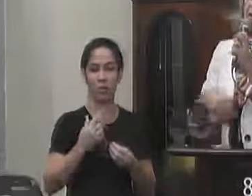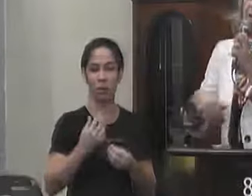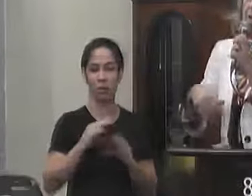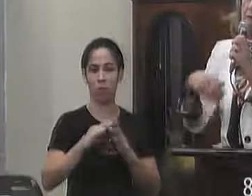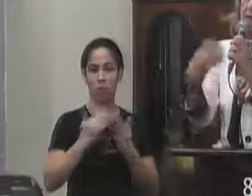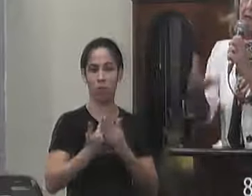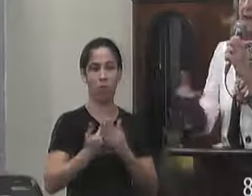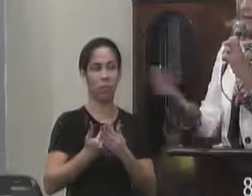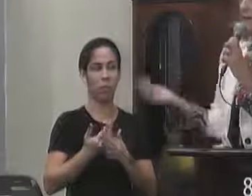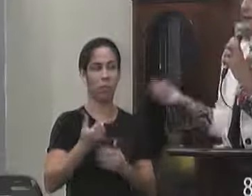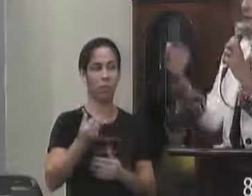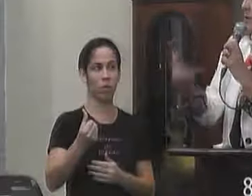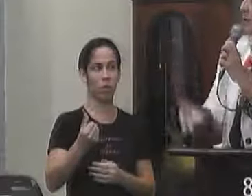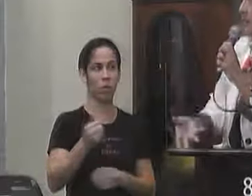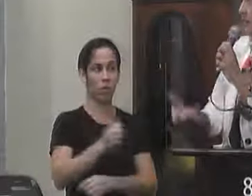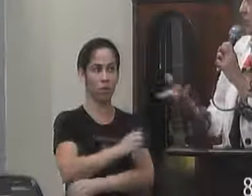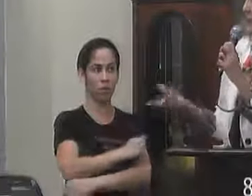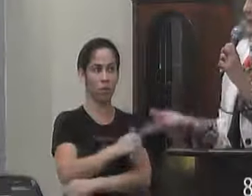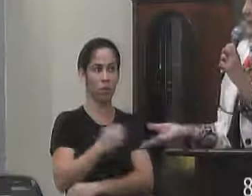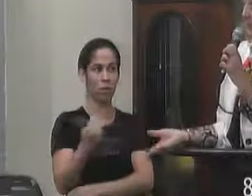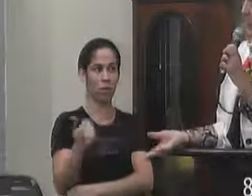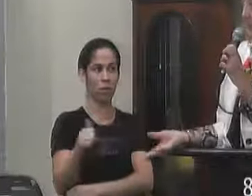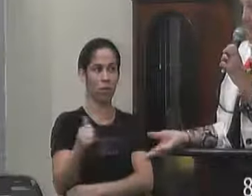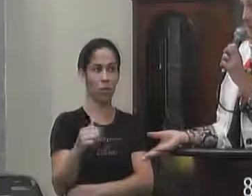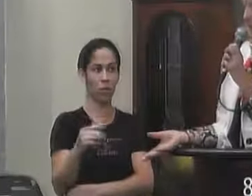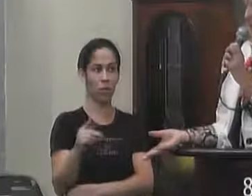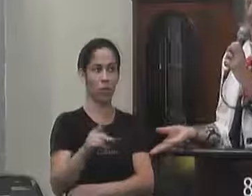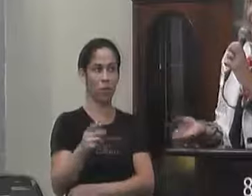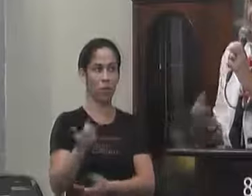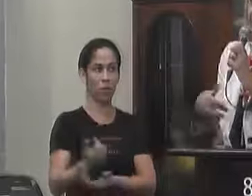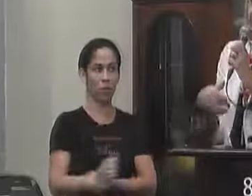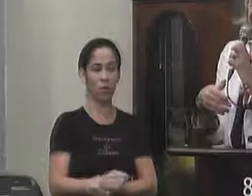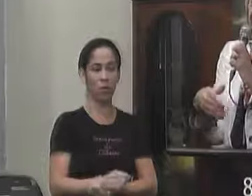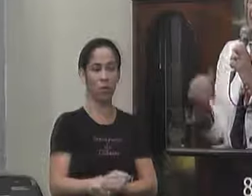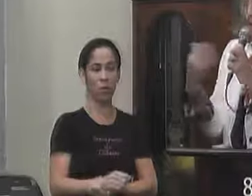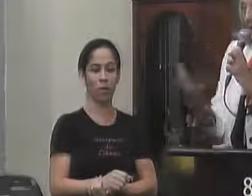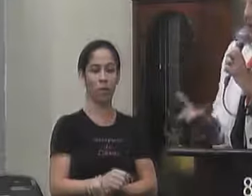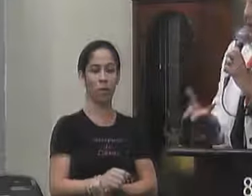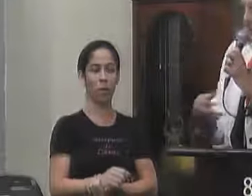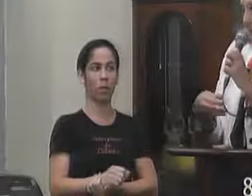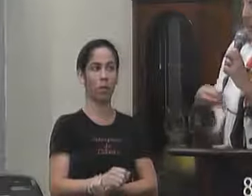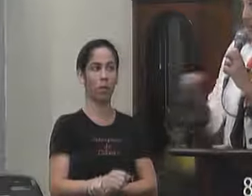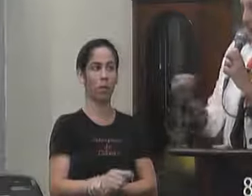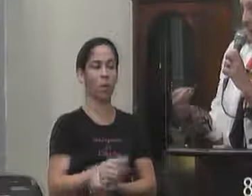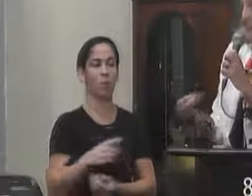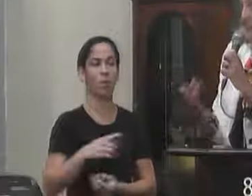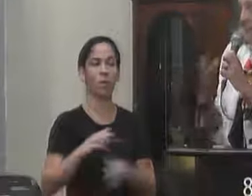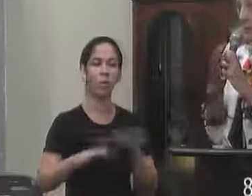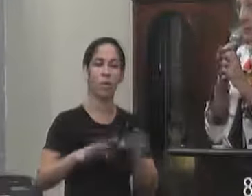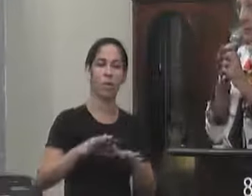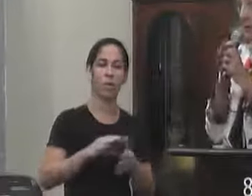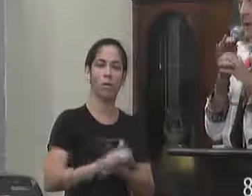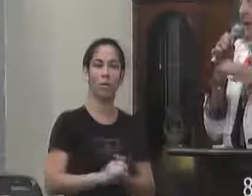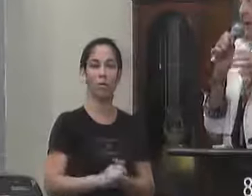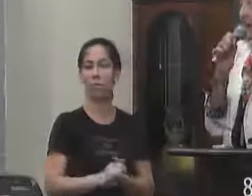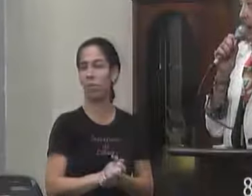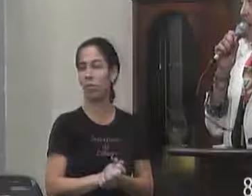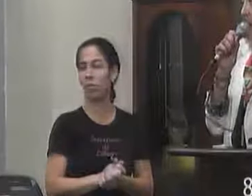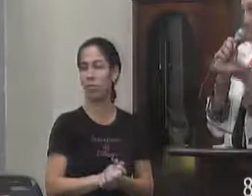escola com seis alunos e onze professores para aquela turma né então a gente tem uma condição de é